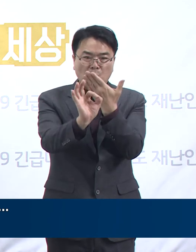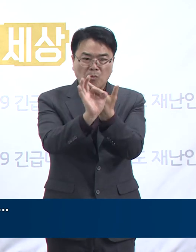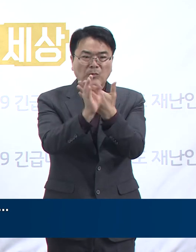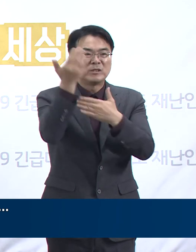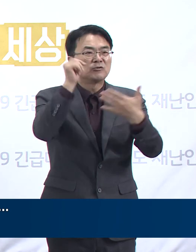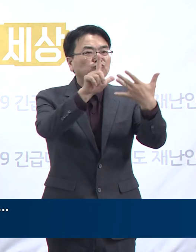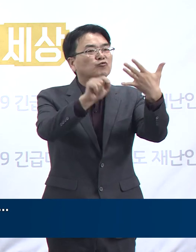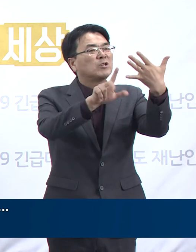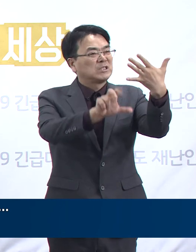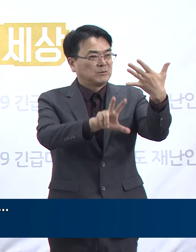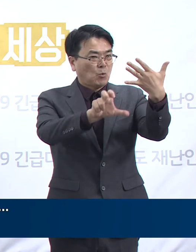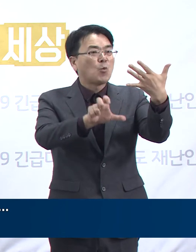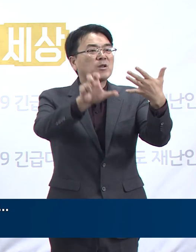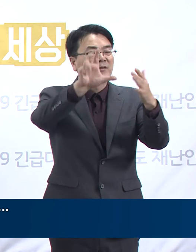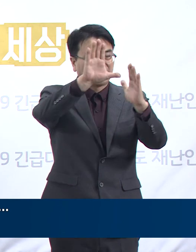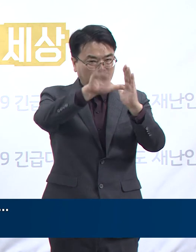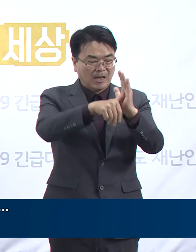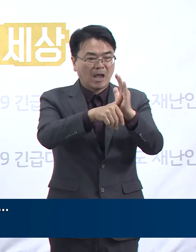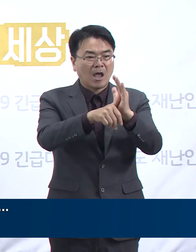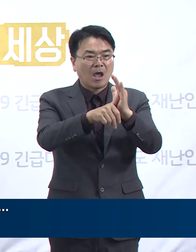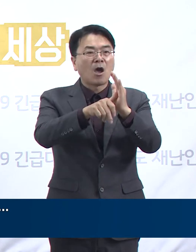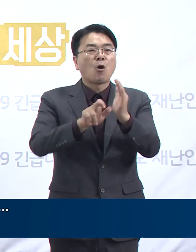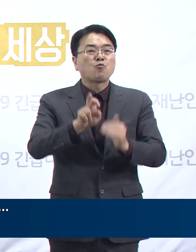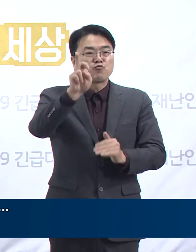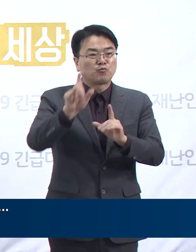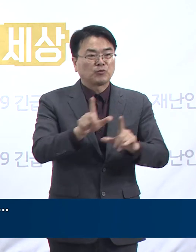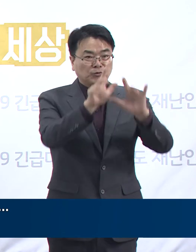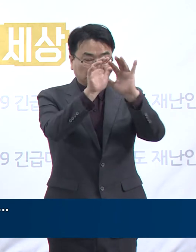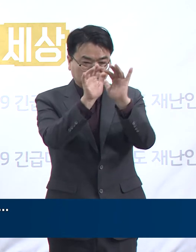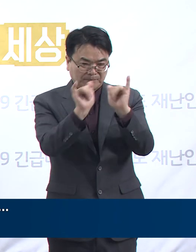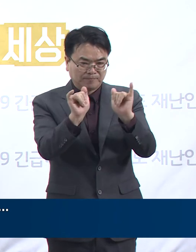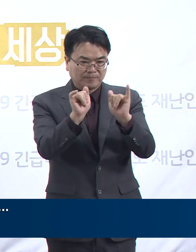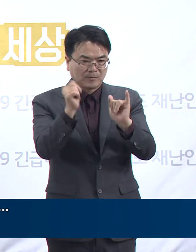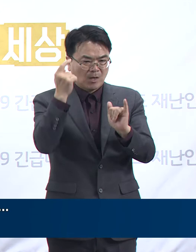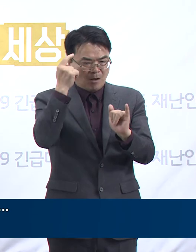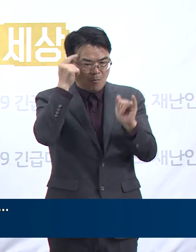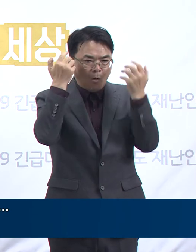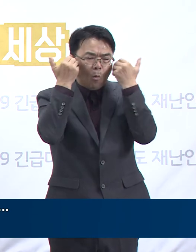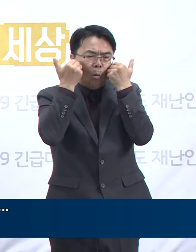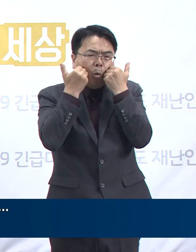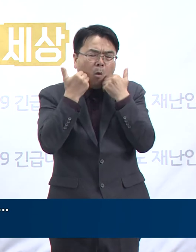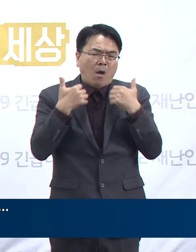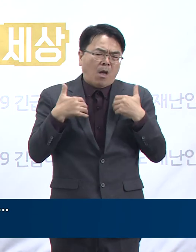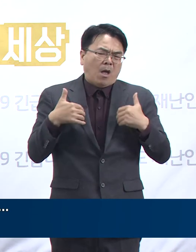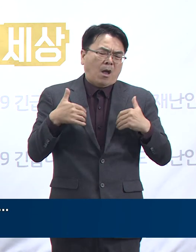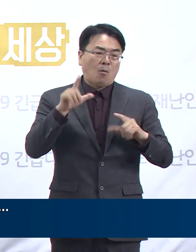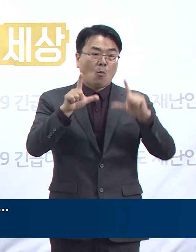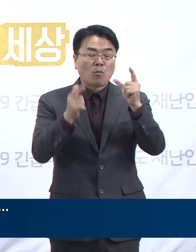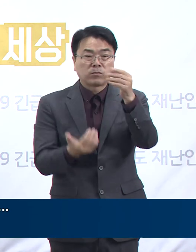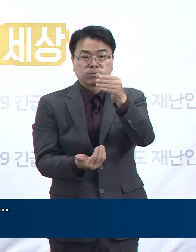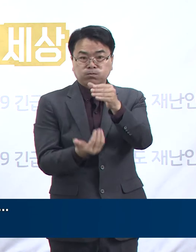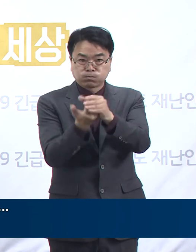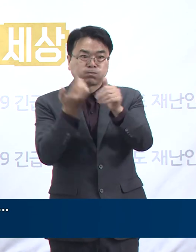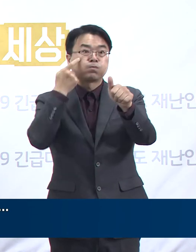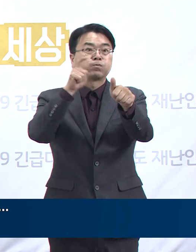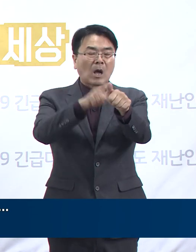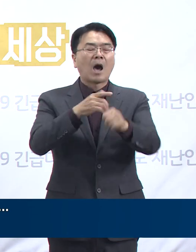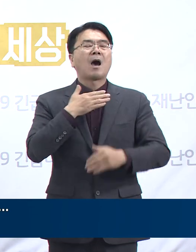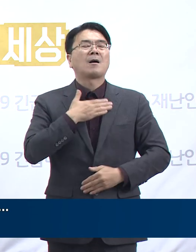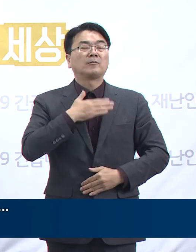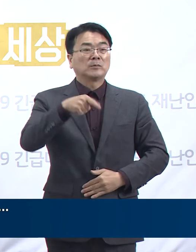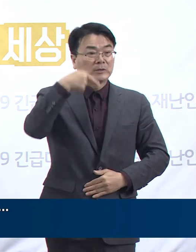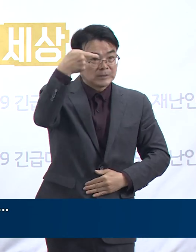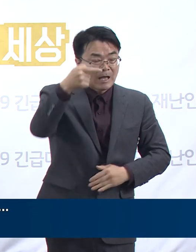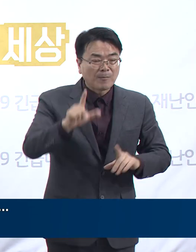9월 25일 군포시 거주자가 전신세약 등 증사에 발현된 후 확진됐습니다. 이후 다음 날인 9월